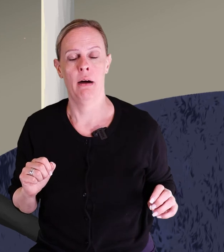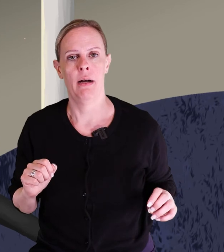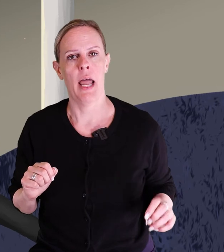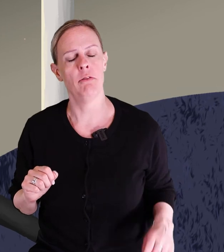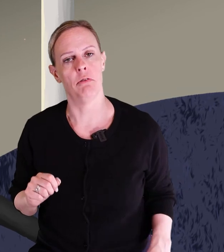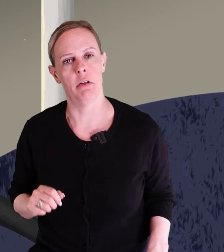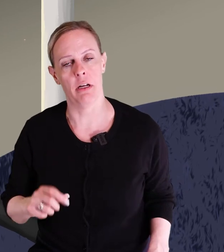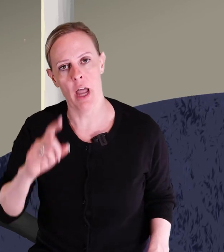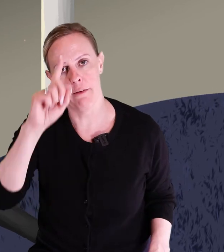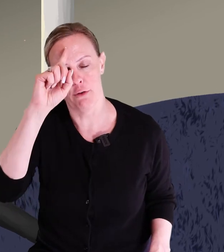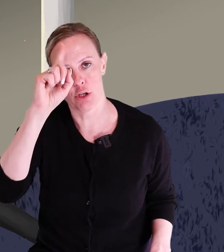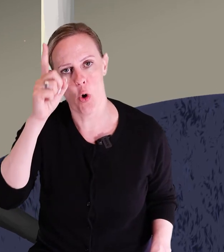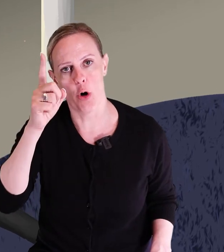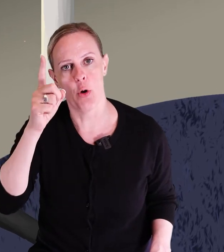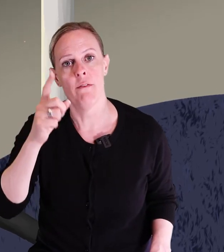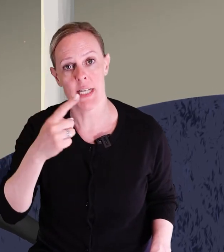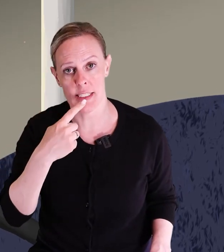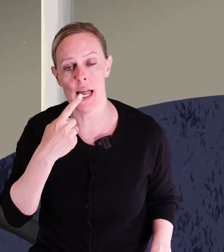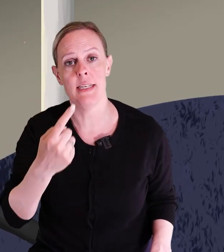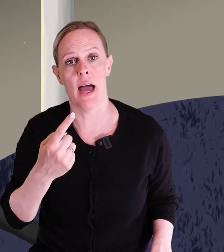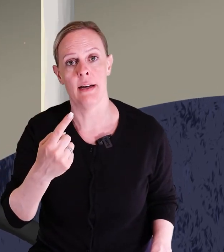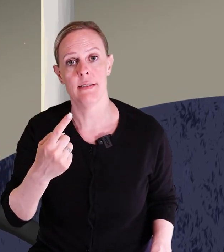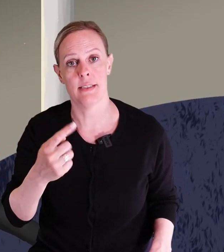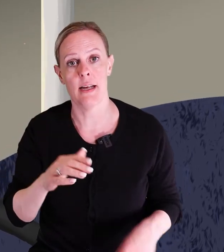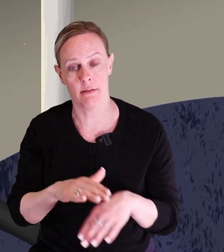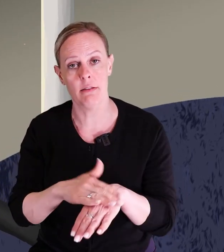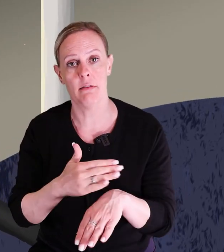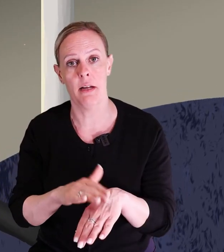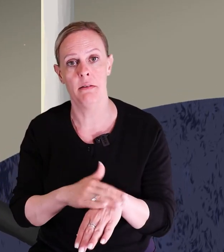Äntligen förstår du vad jag säger, säger katten.